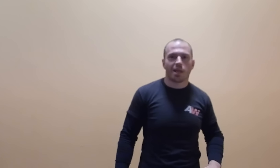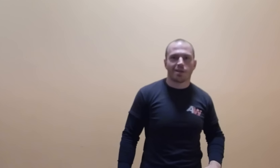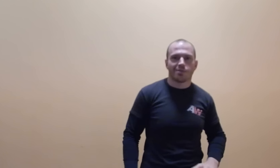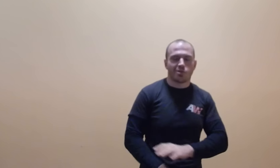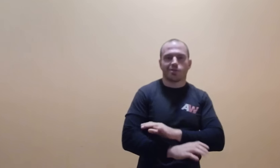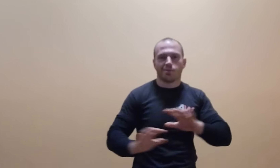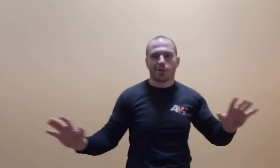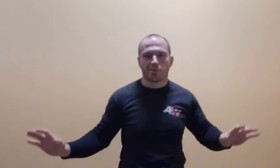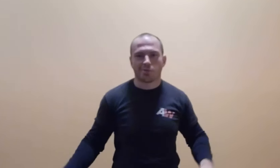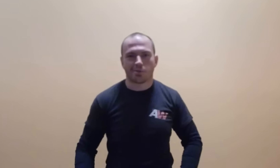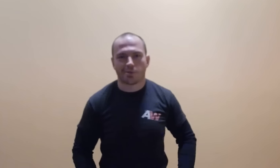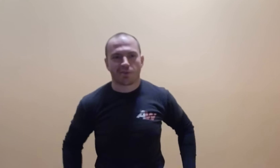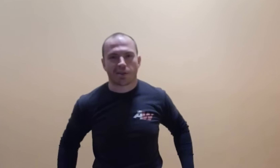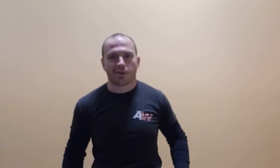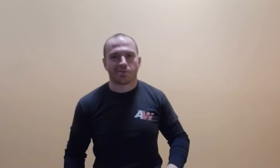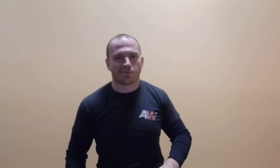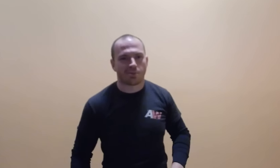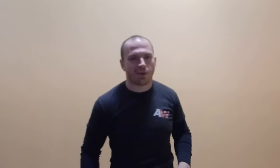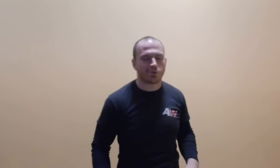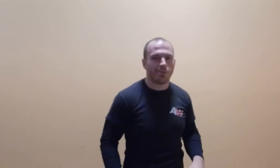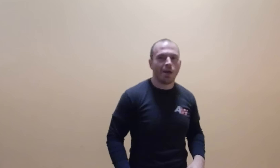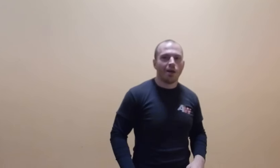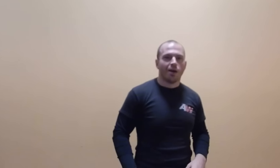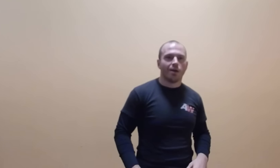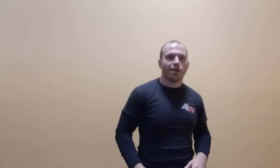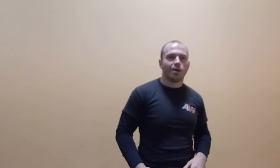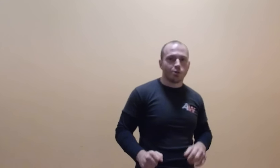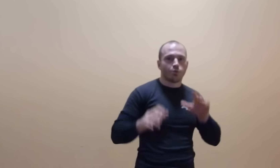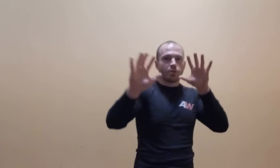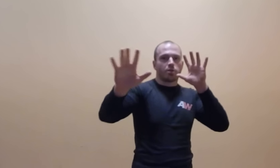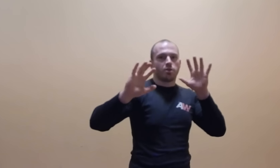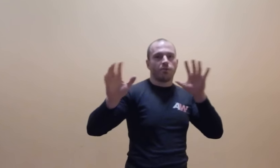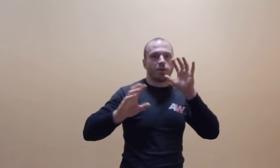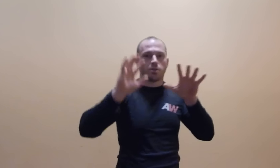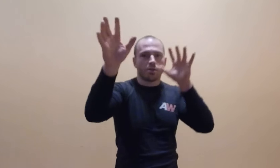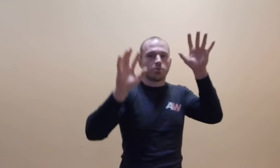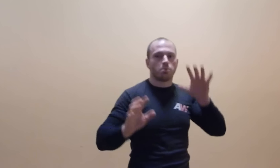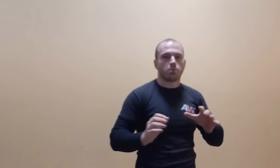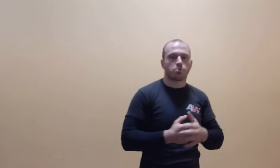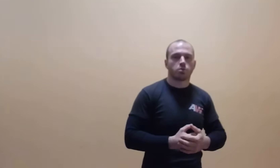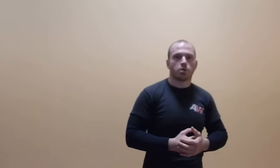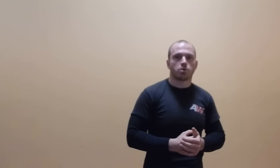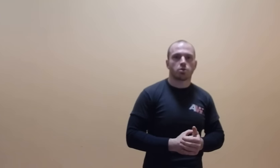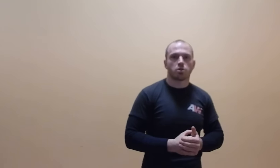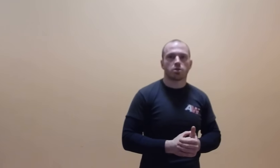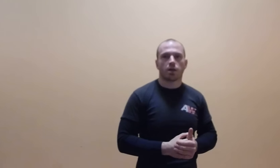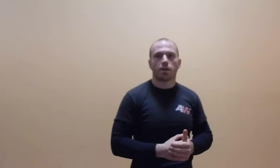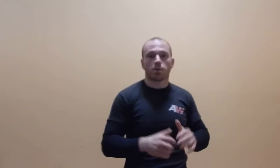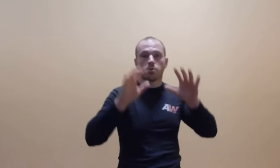kraty, wszystko praktycznie, tylko w gardkach sobie walczą i tu widać, jak ważne jest to po prostu, że ta garda pracuje,